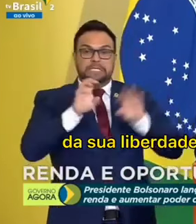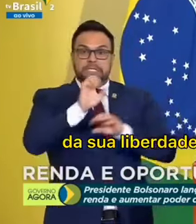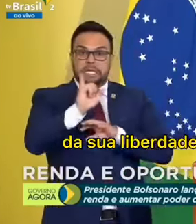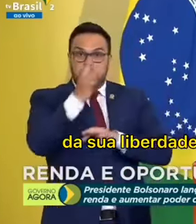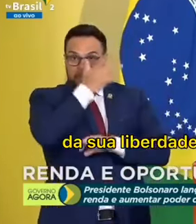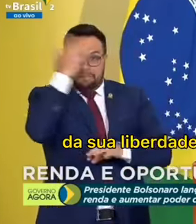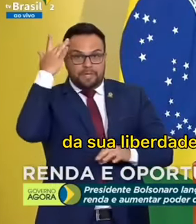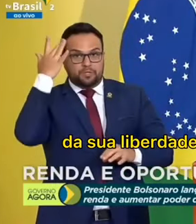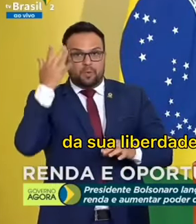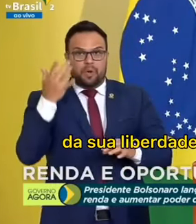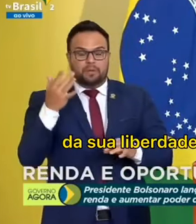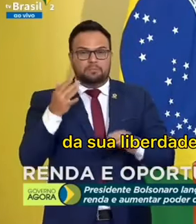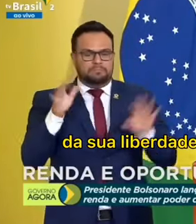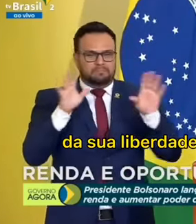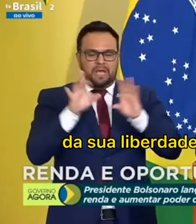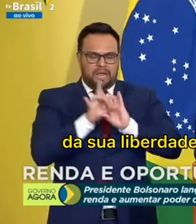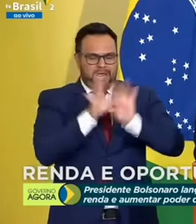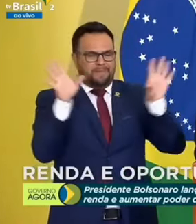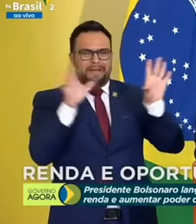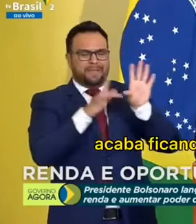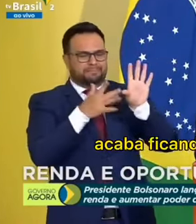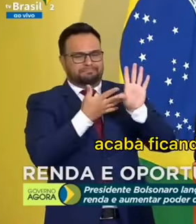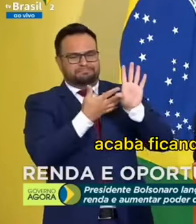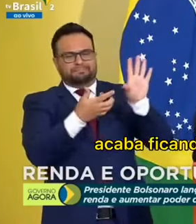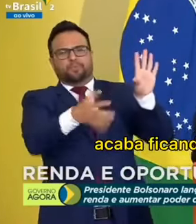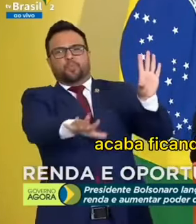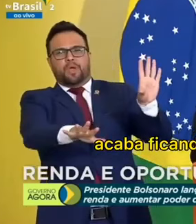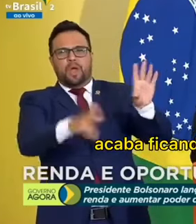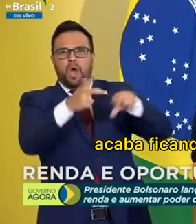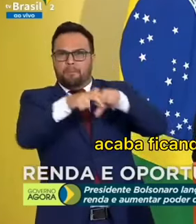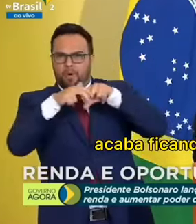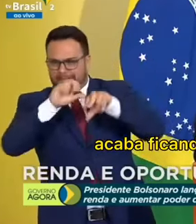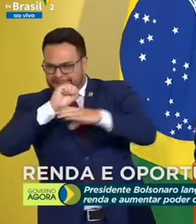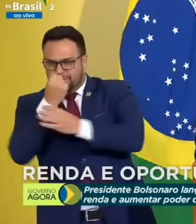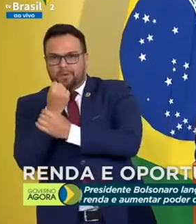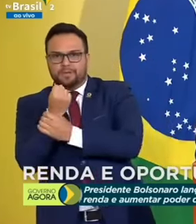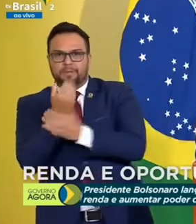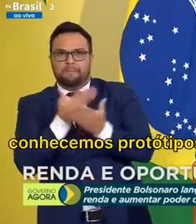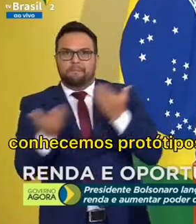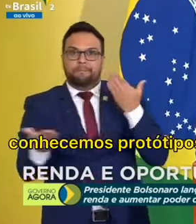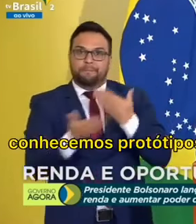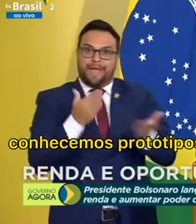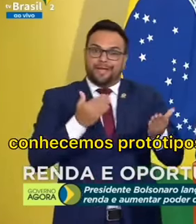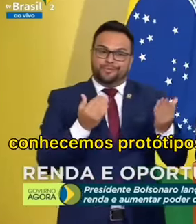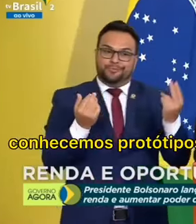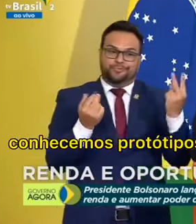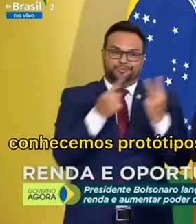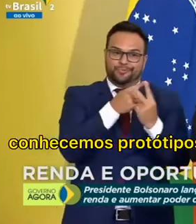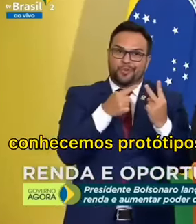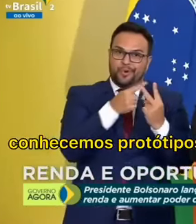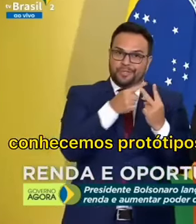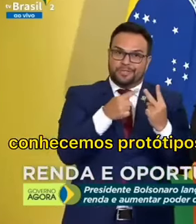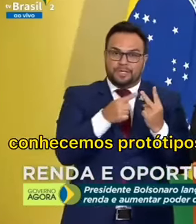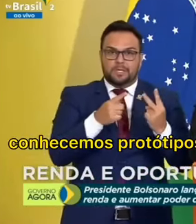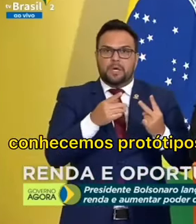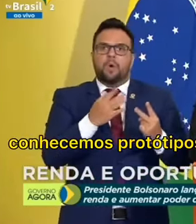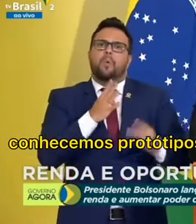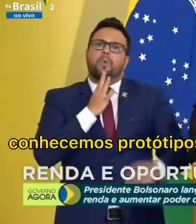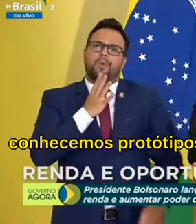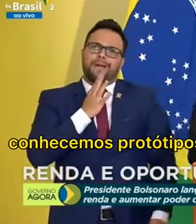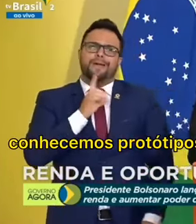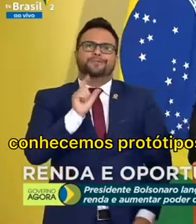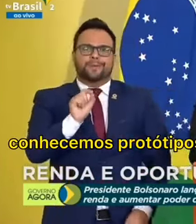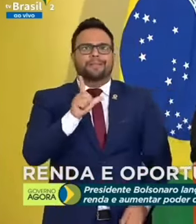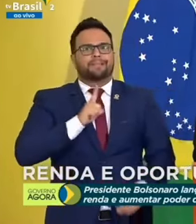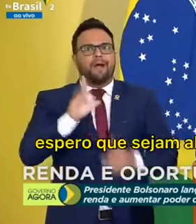da sua liberdade para ter segurança acaba ficando sem o dois. Conhecemos protótipos de ditadores